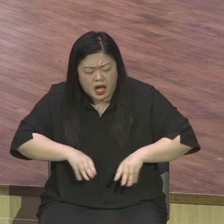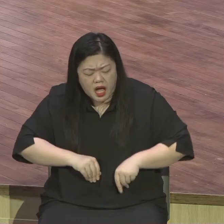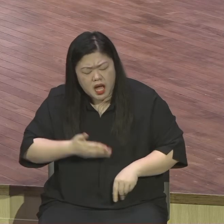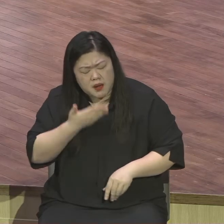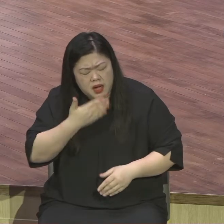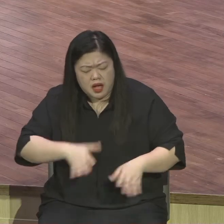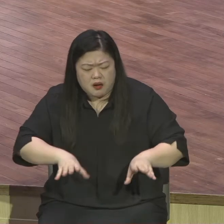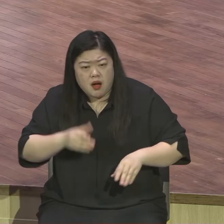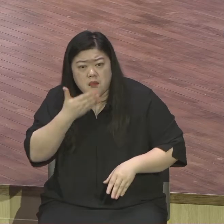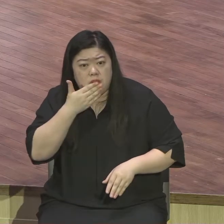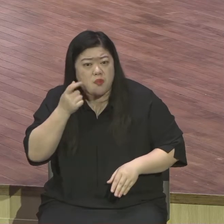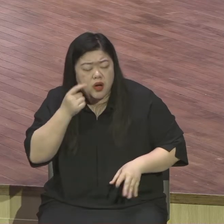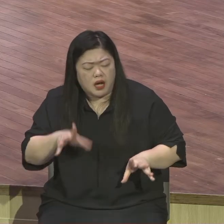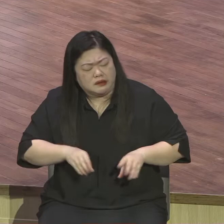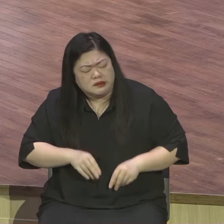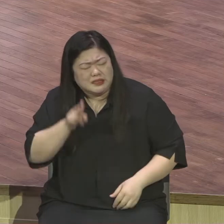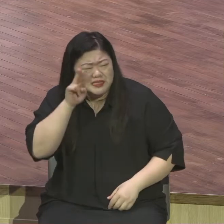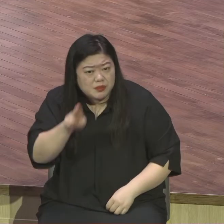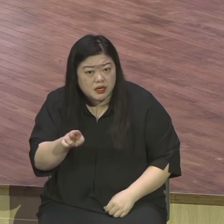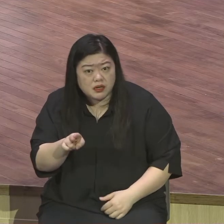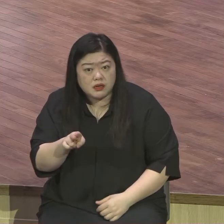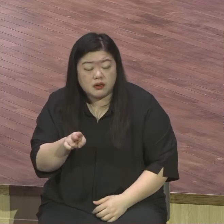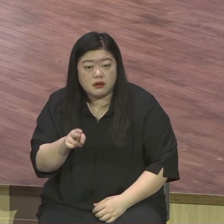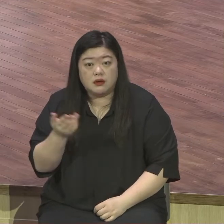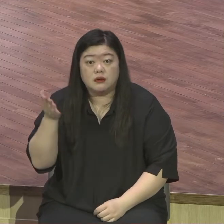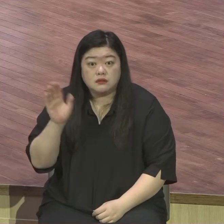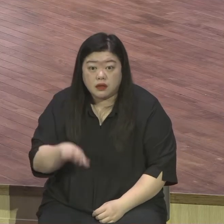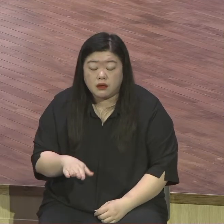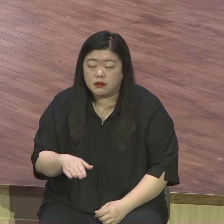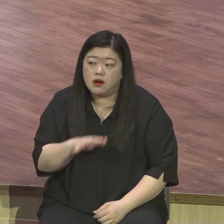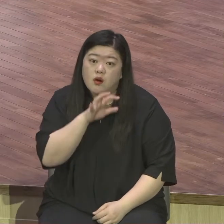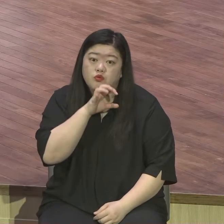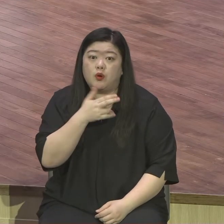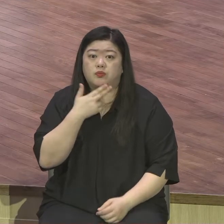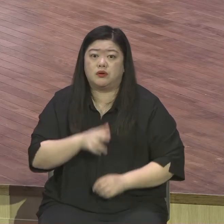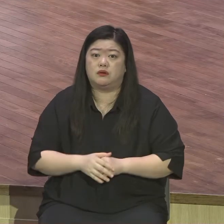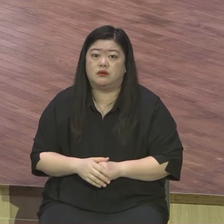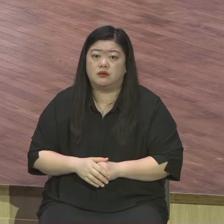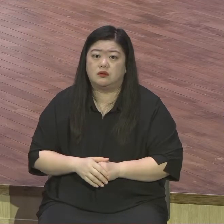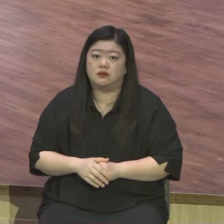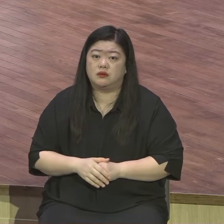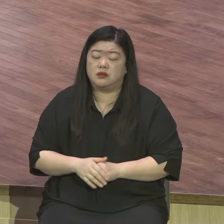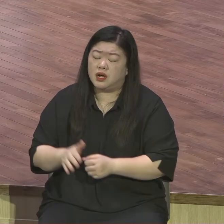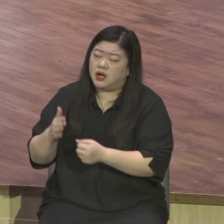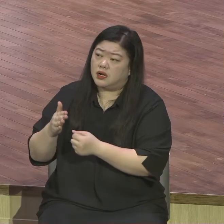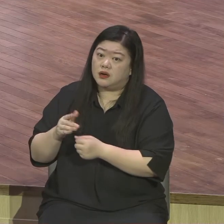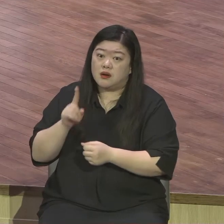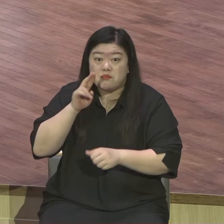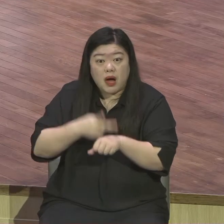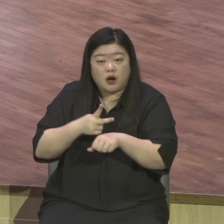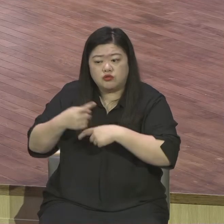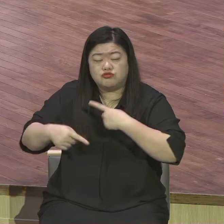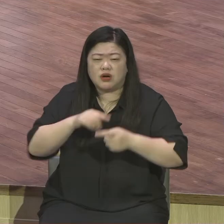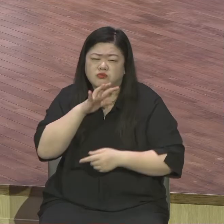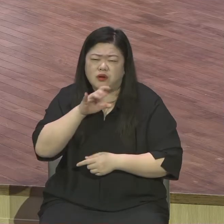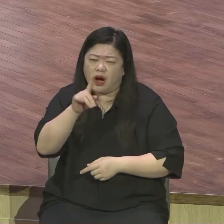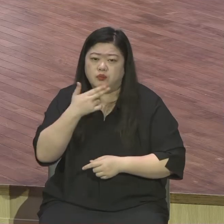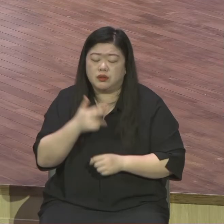하나님 내가 예수 믿는다 했습니까 내 예수 믿는다 핍박을 가든다 나를 불러놓고 왜 이렇게 고생식입니까 다진 적이